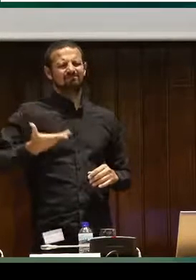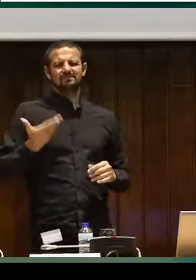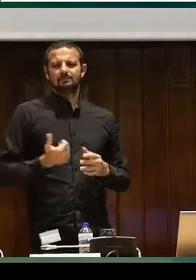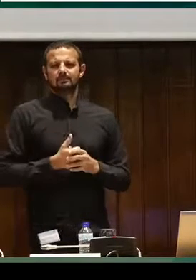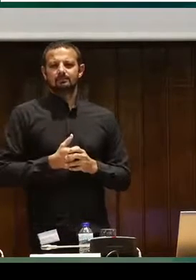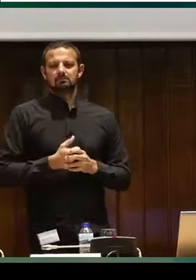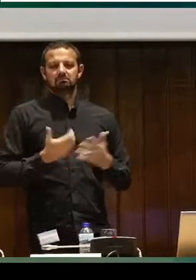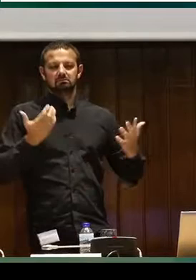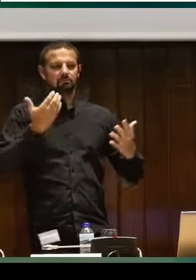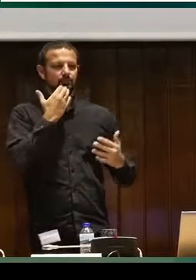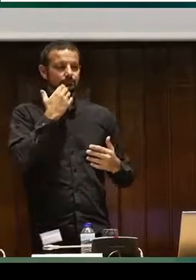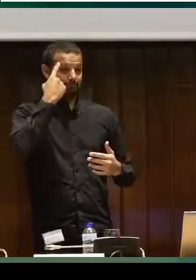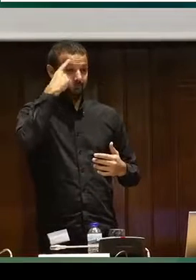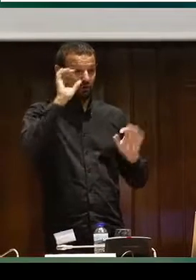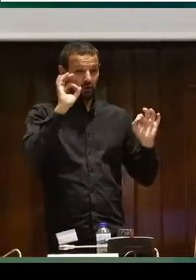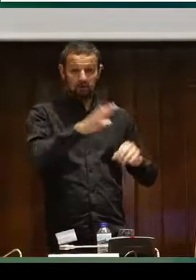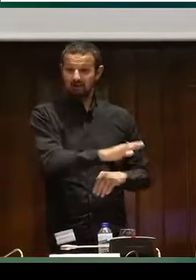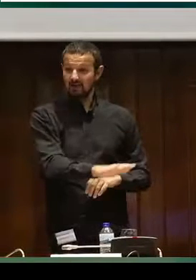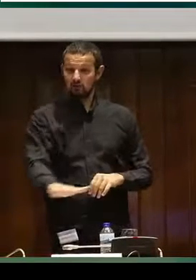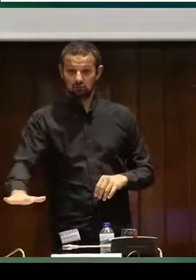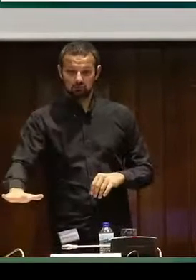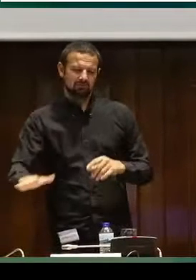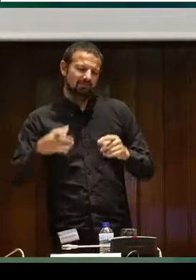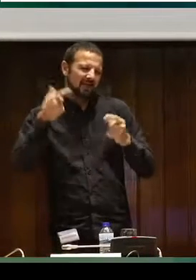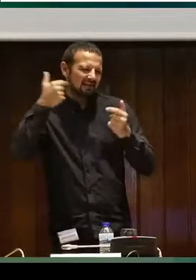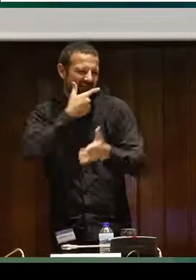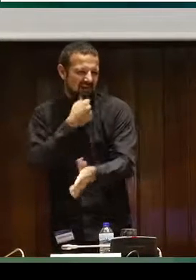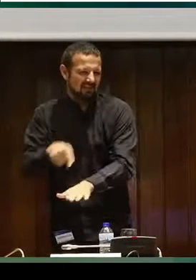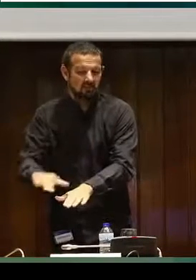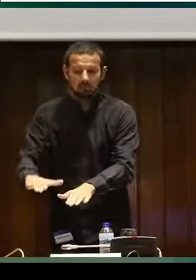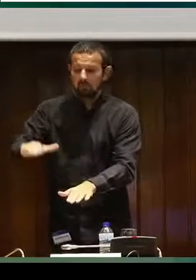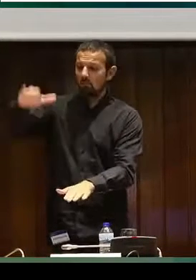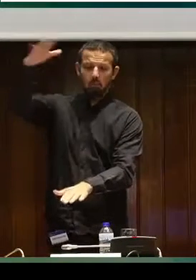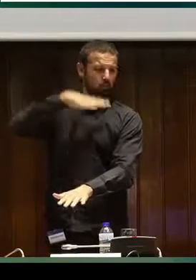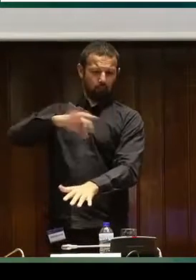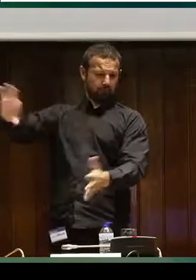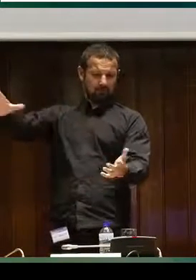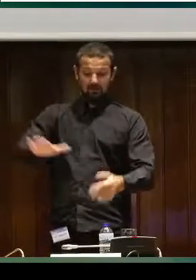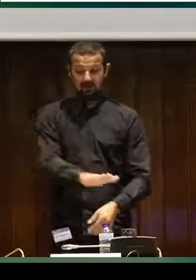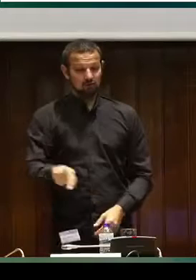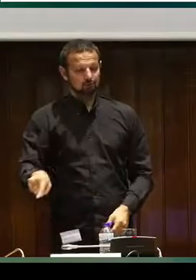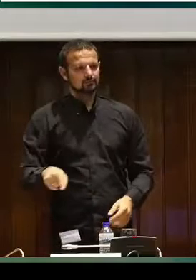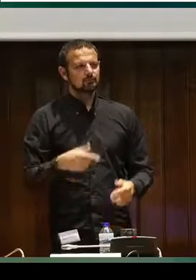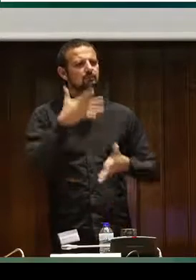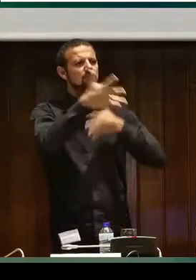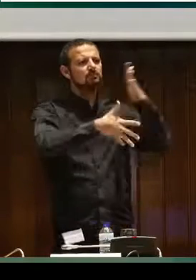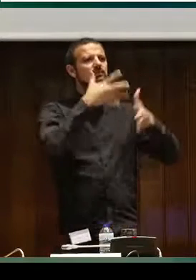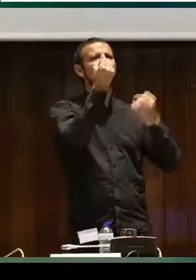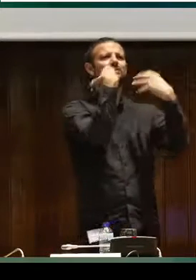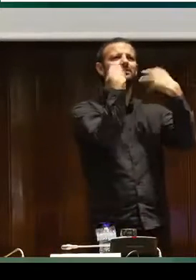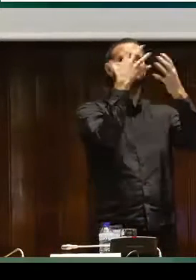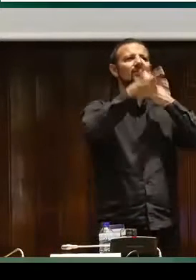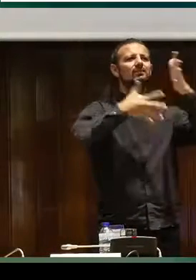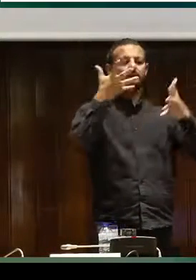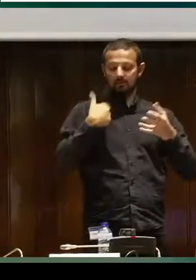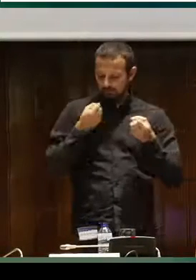Pensábamos que queríamos afrontar un reto importante en la creación. Sabéis que cuando hablamos